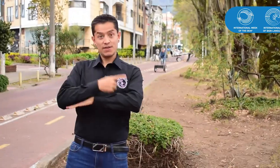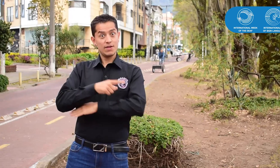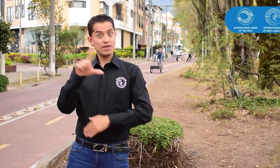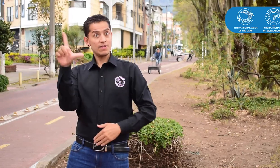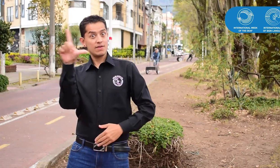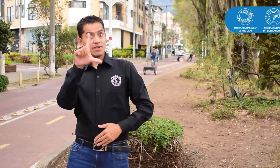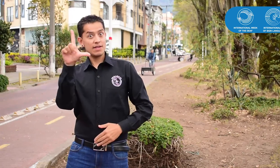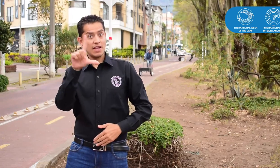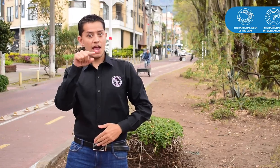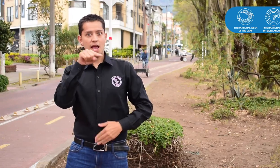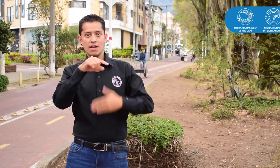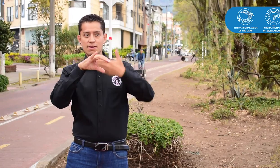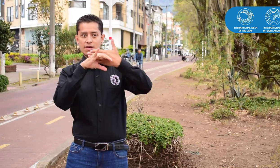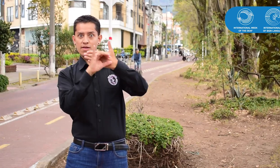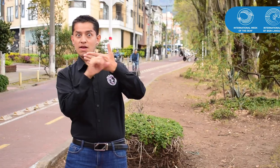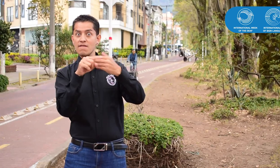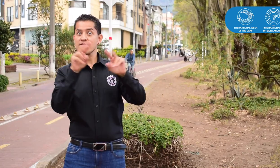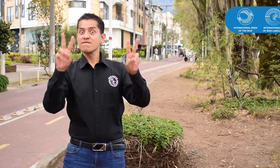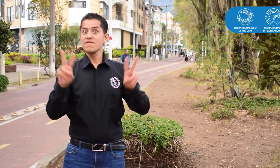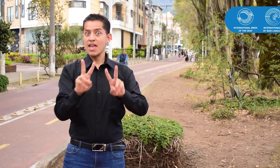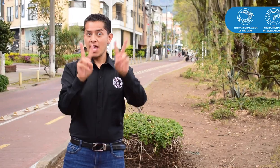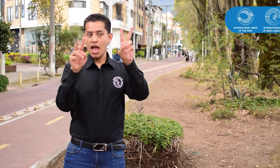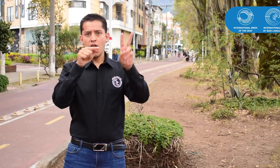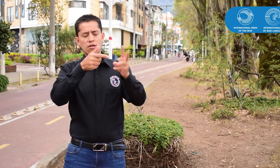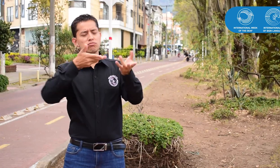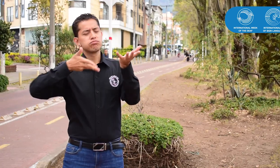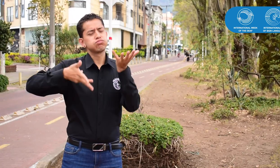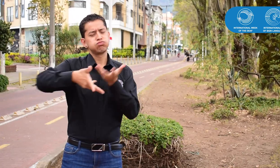El live del día lunes tratará los siguientes temas.